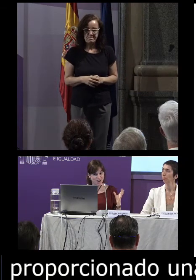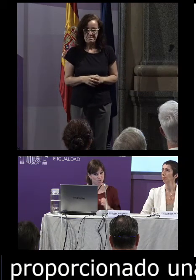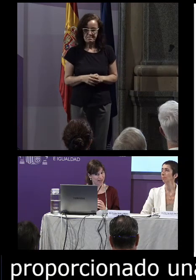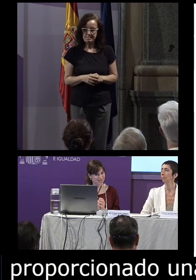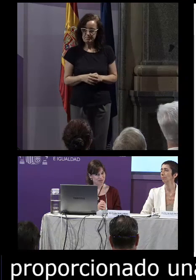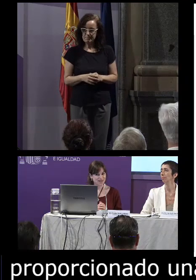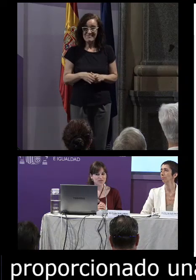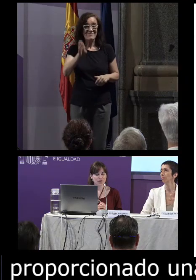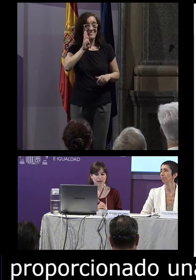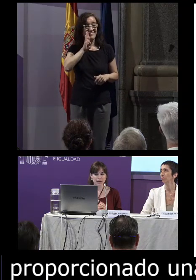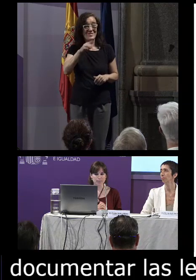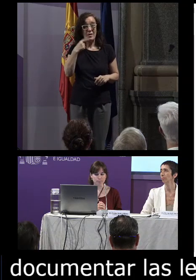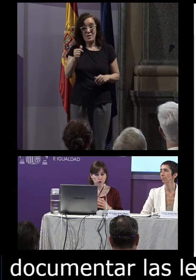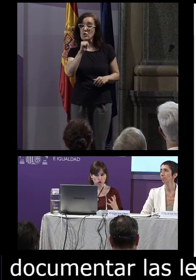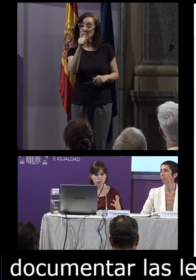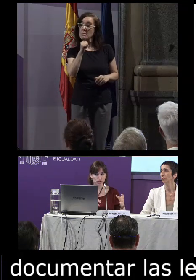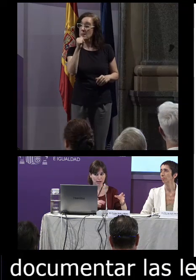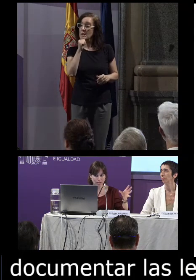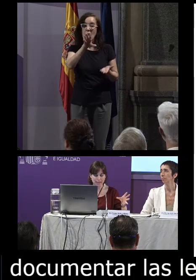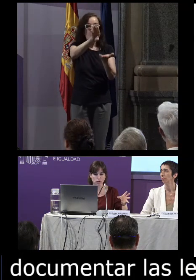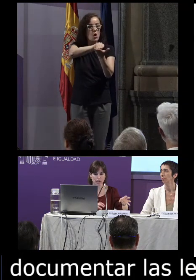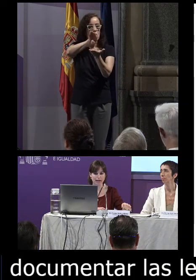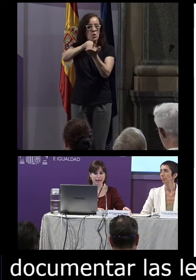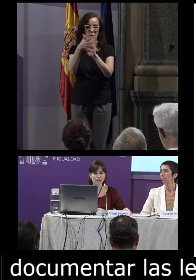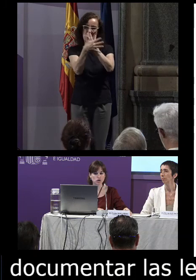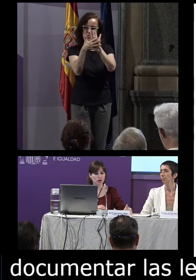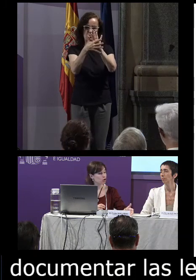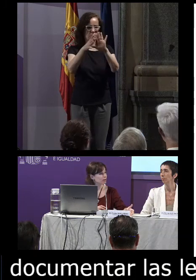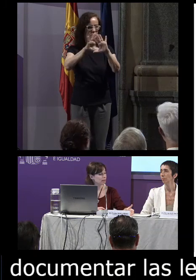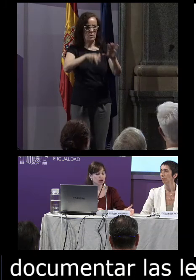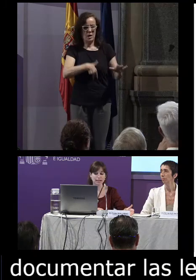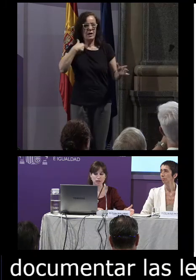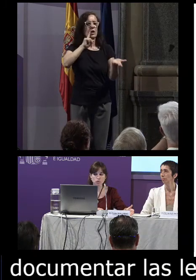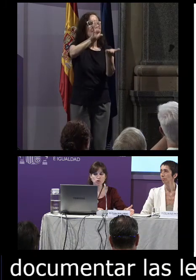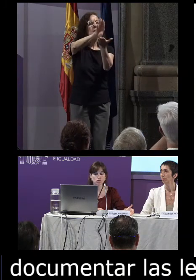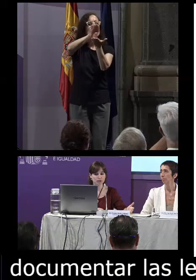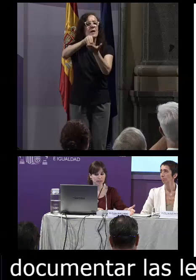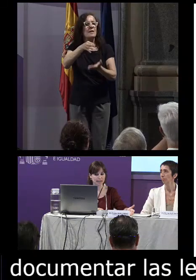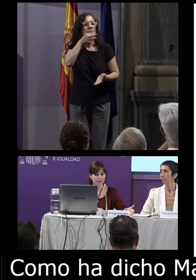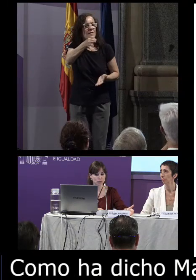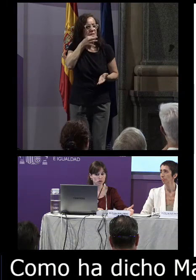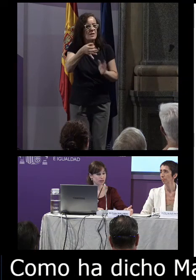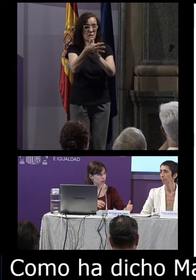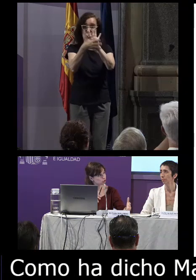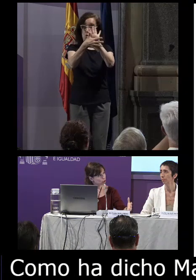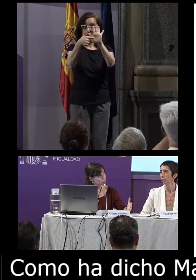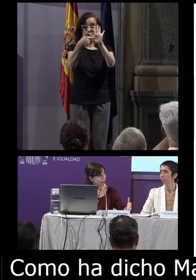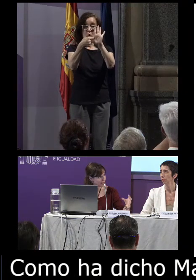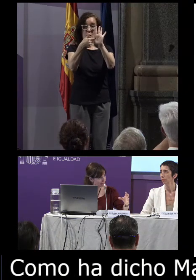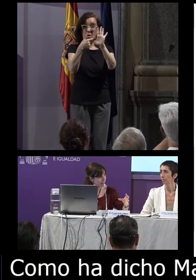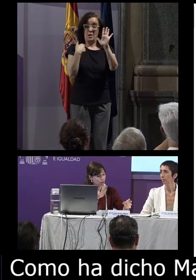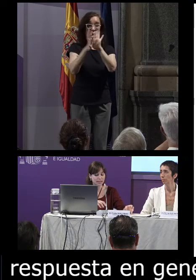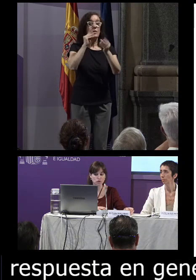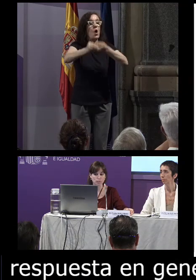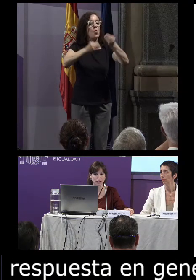como ha dicho Mariluz los corpus de lenguas de signos en general son recopilaciones de discursos representativos del uso actual